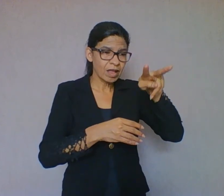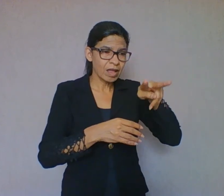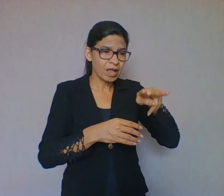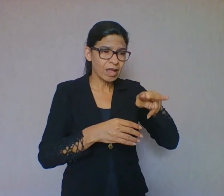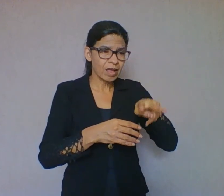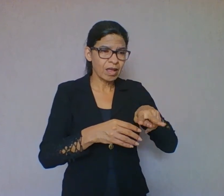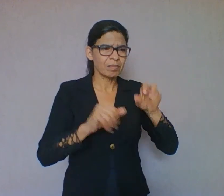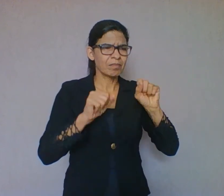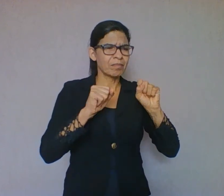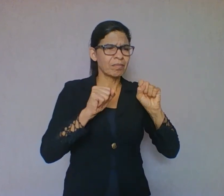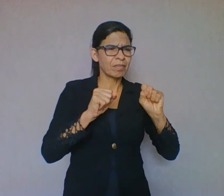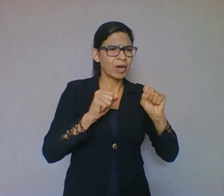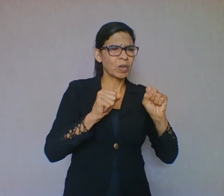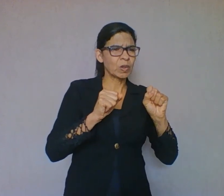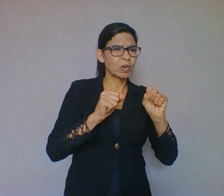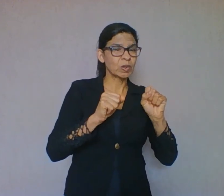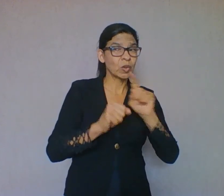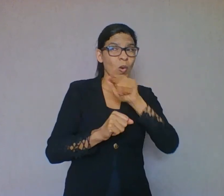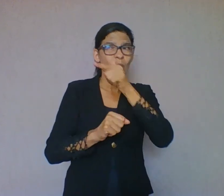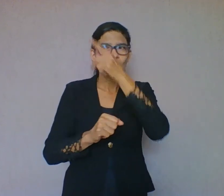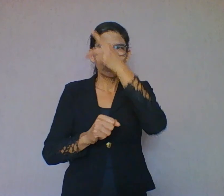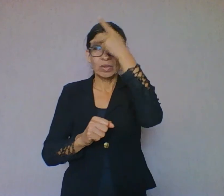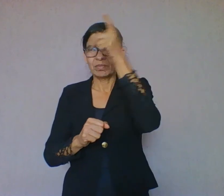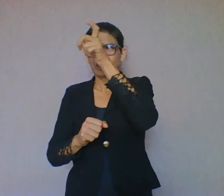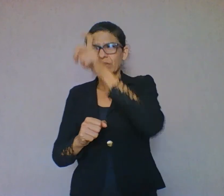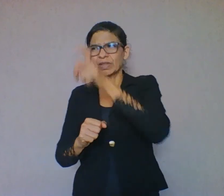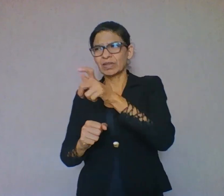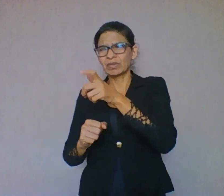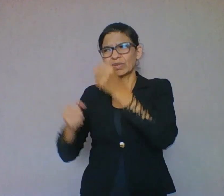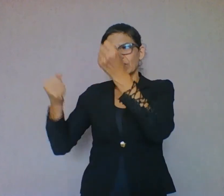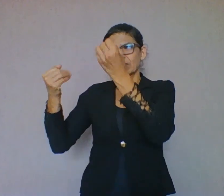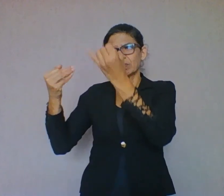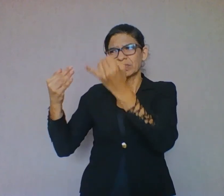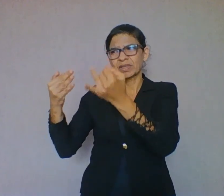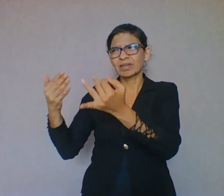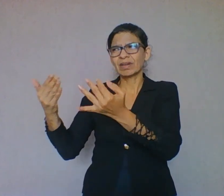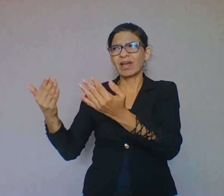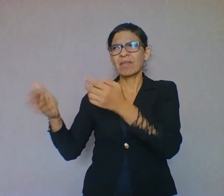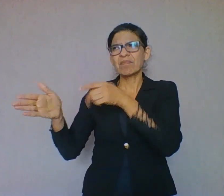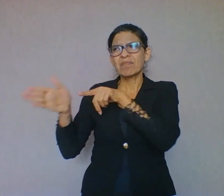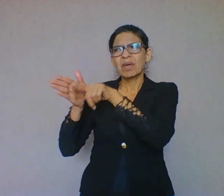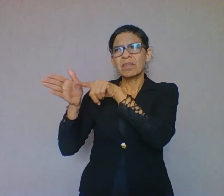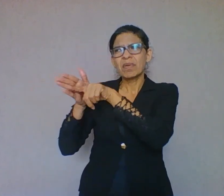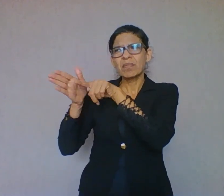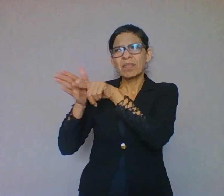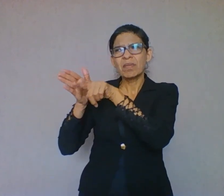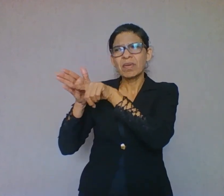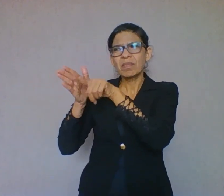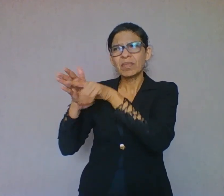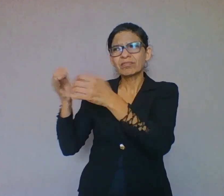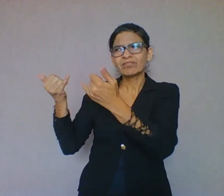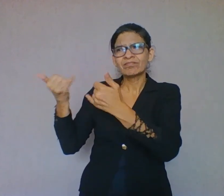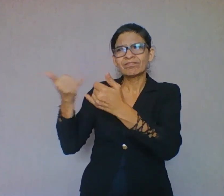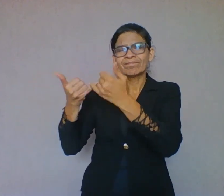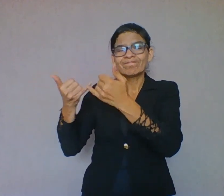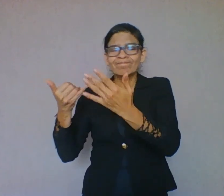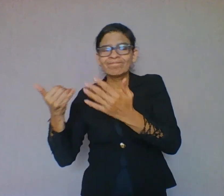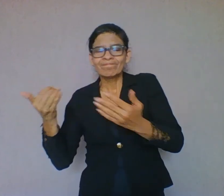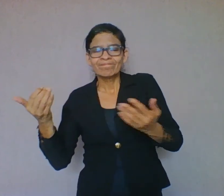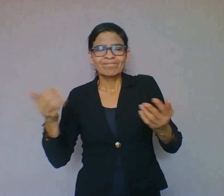Conversar com outra pessoa a respeito do texto para ter mais informações e saber se a minha impressão foi correta ou